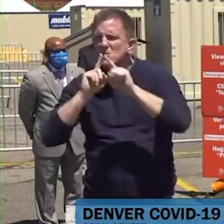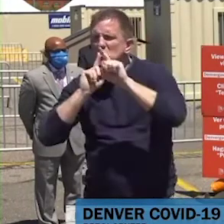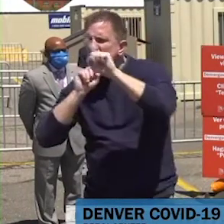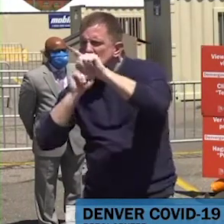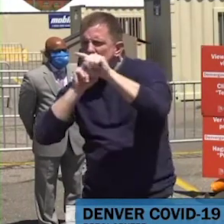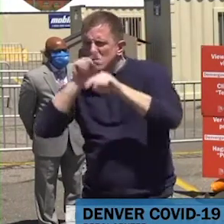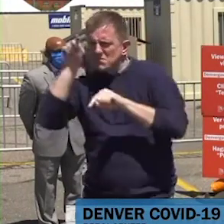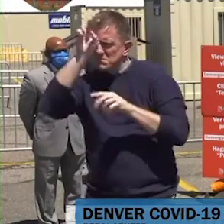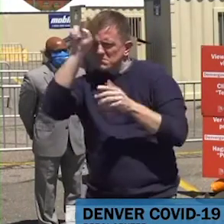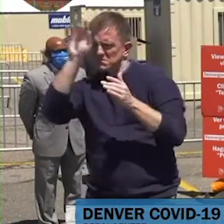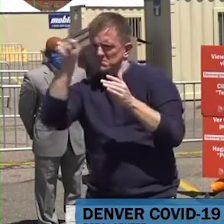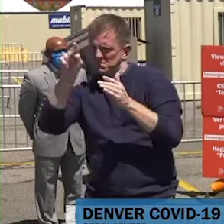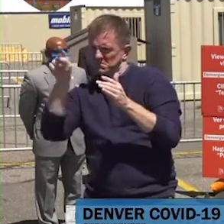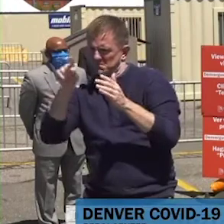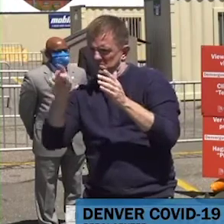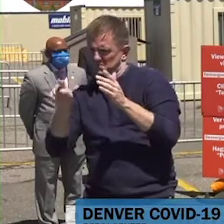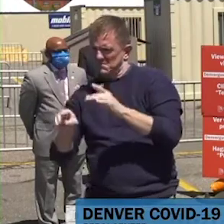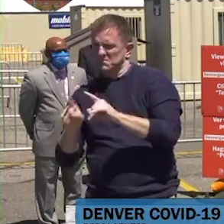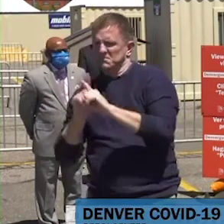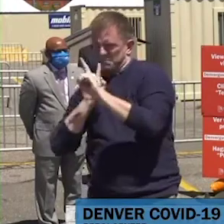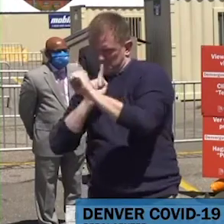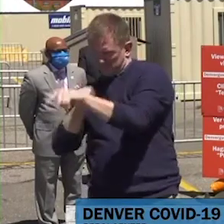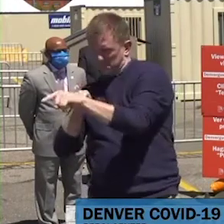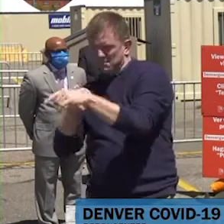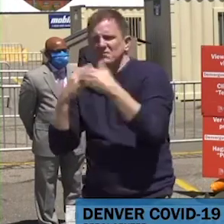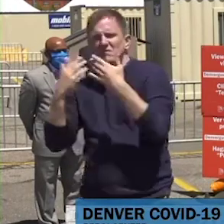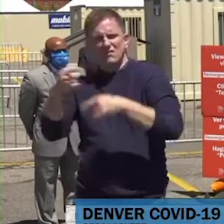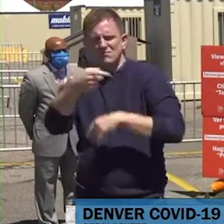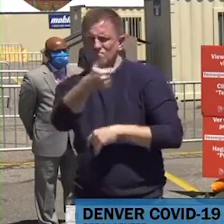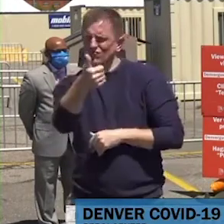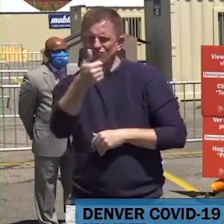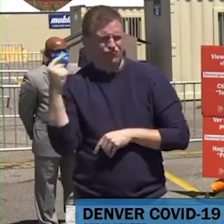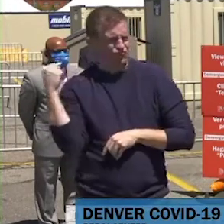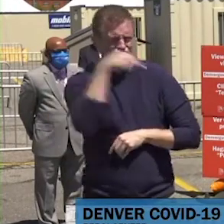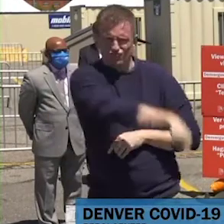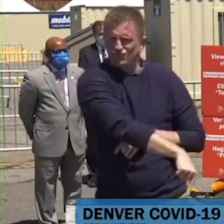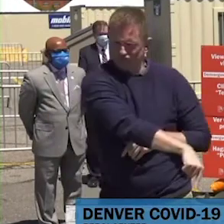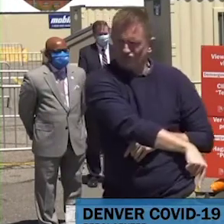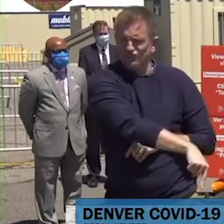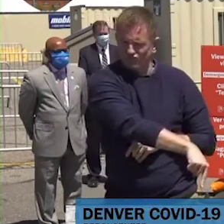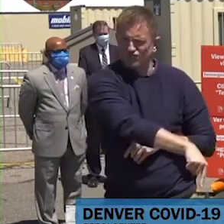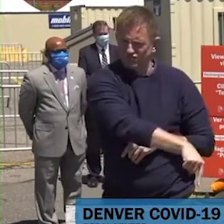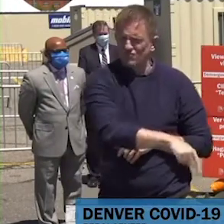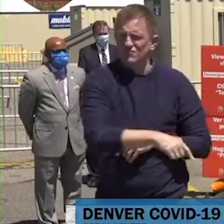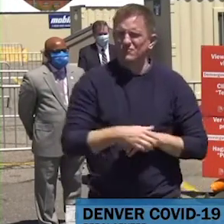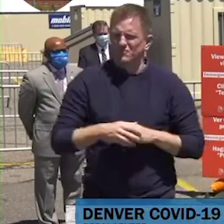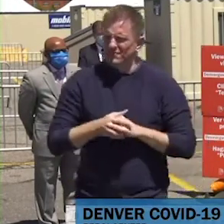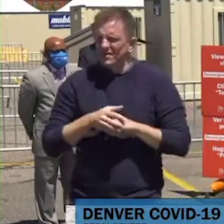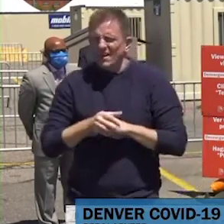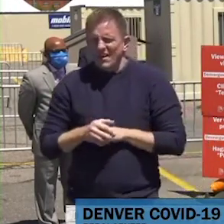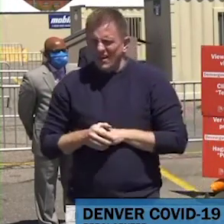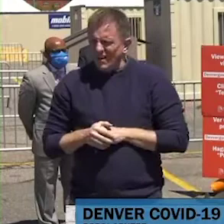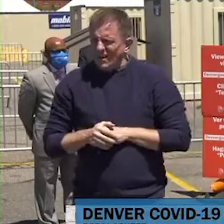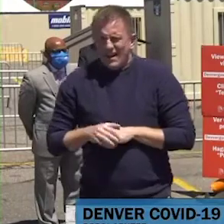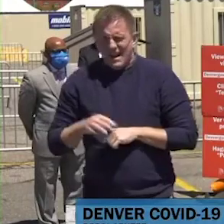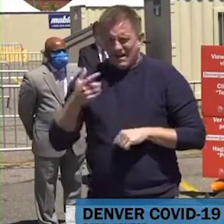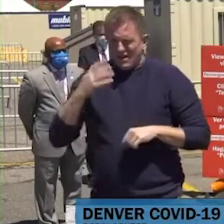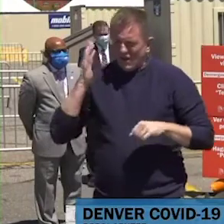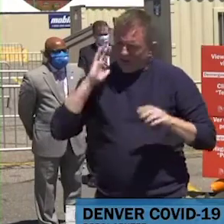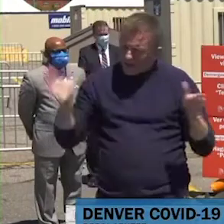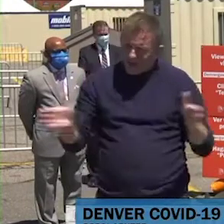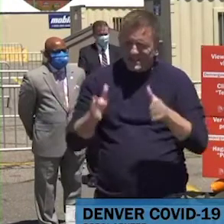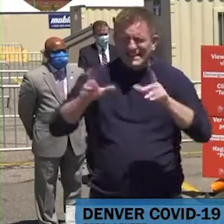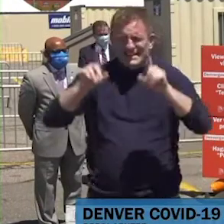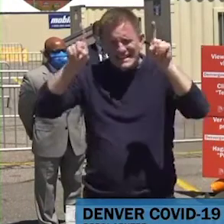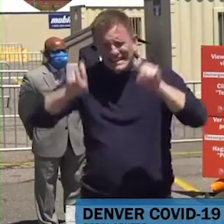cualquier persona quien quiera recibir la prueba que visite a la página web bajo denvergo.org para